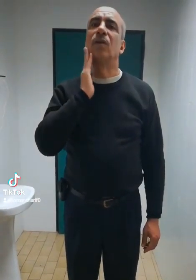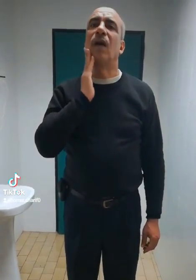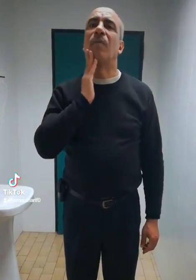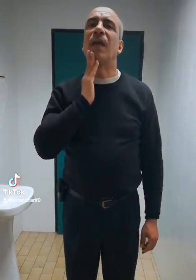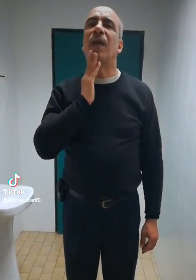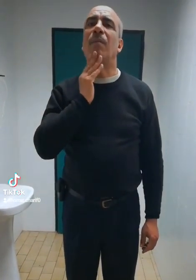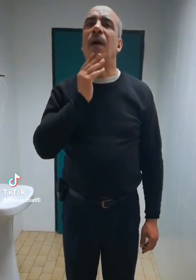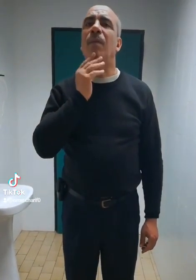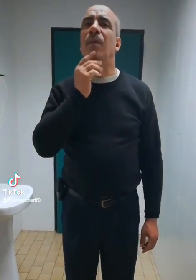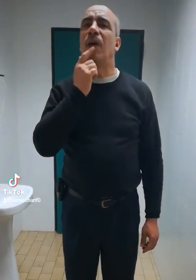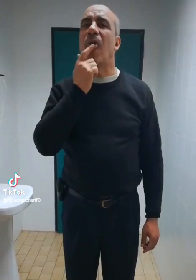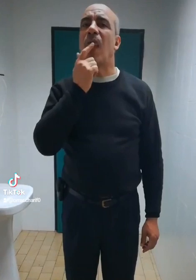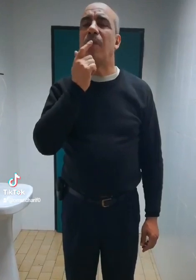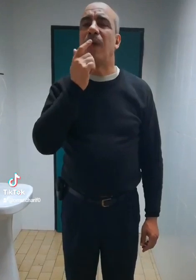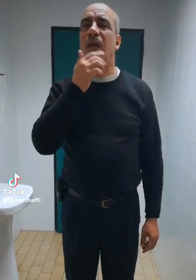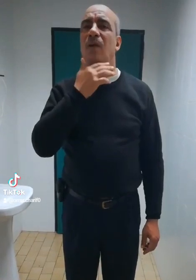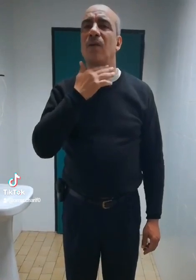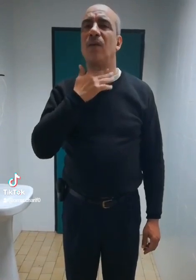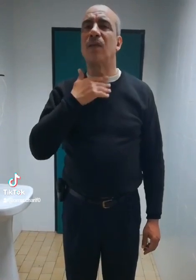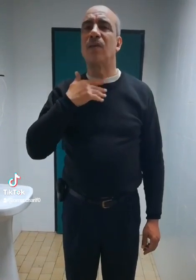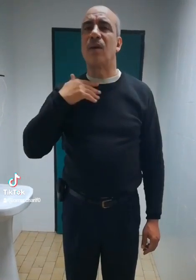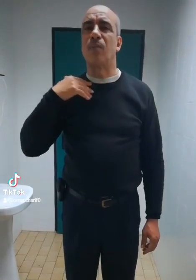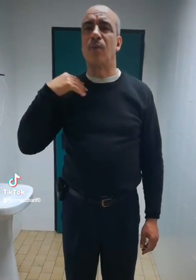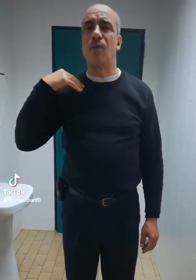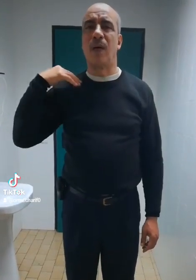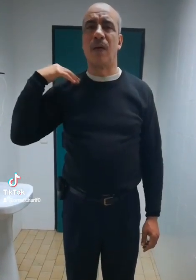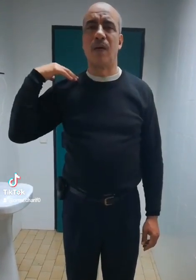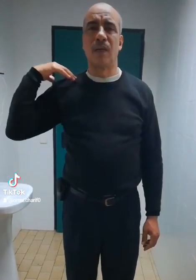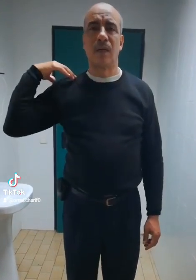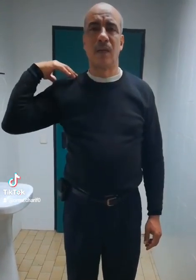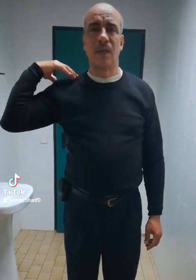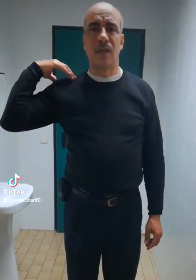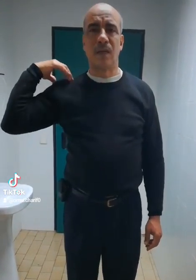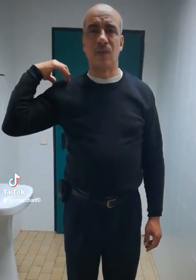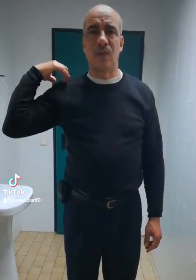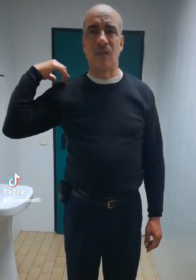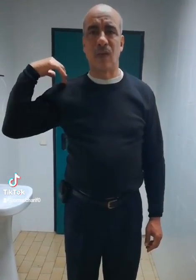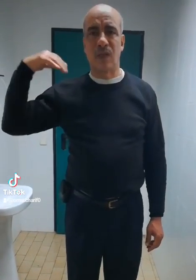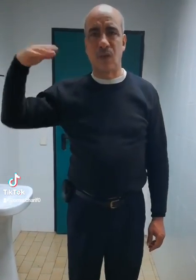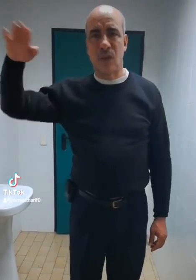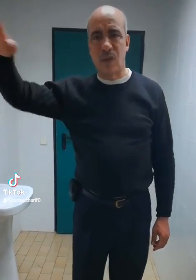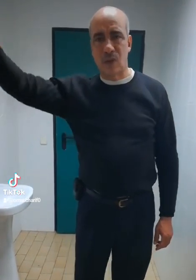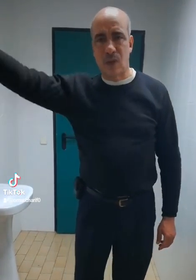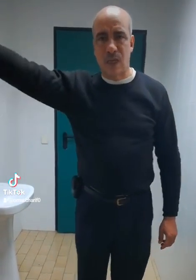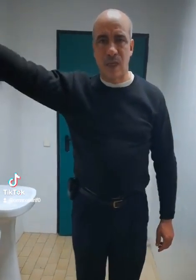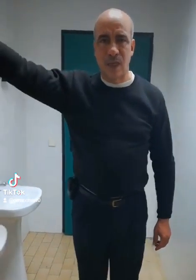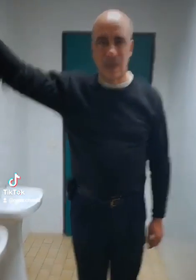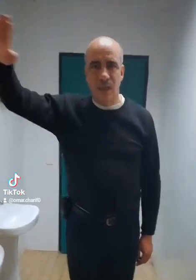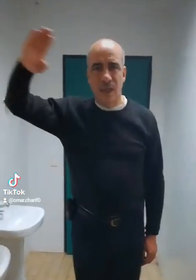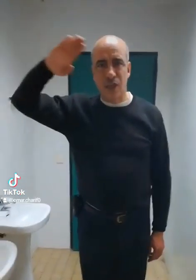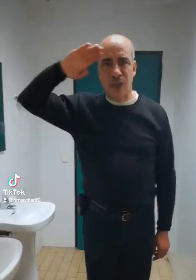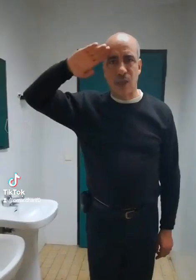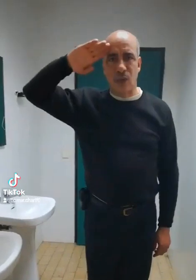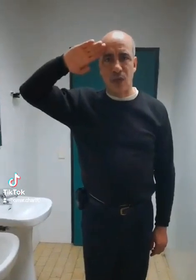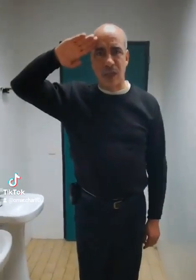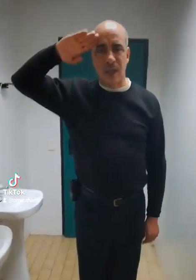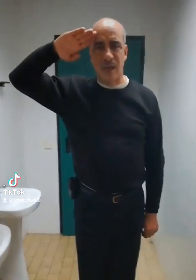après la barre, après la langue, on descend un peu plus bas. Ici, nous avons les étoiles, ce sont les généros algériens